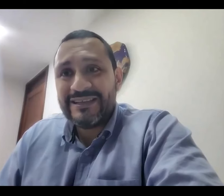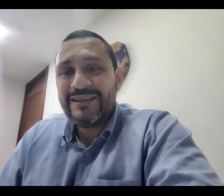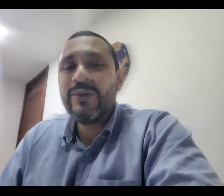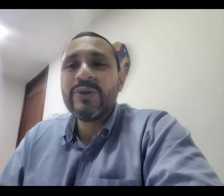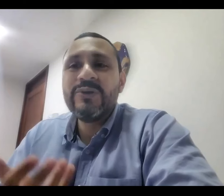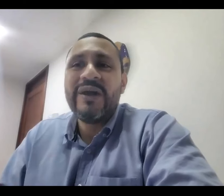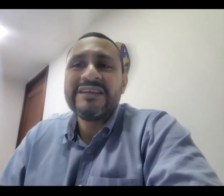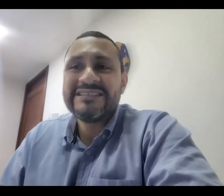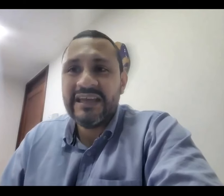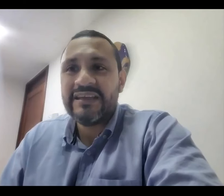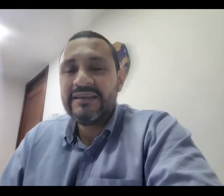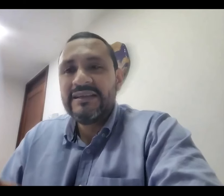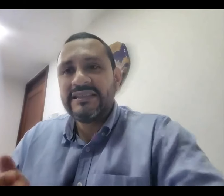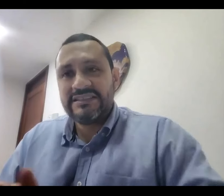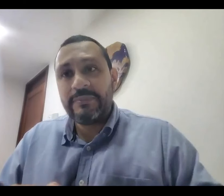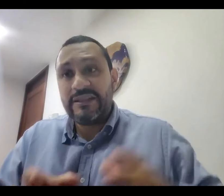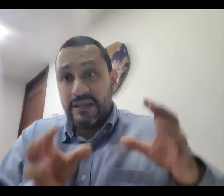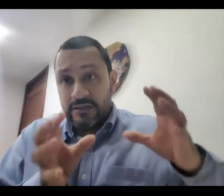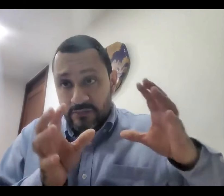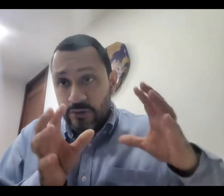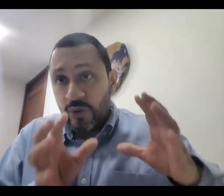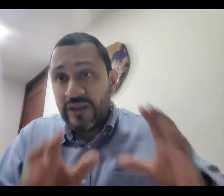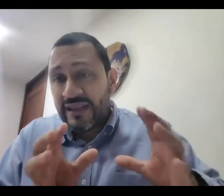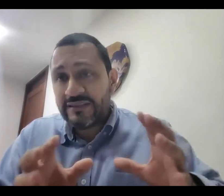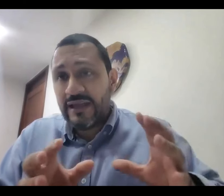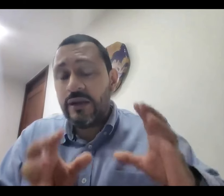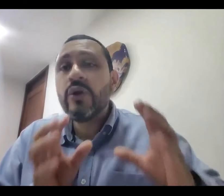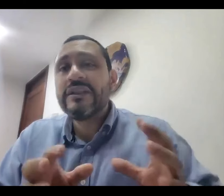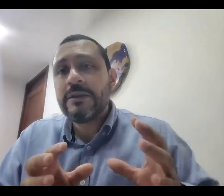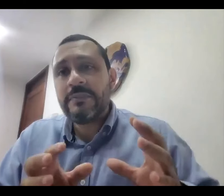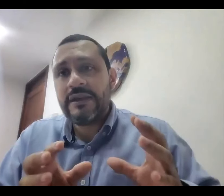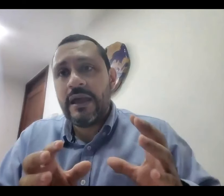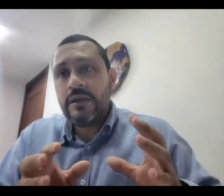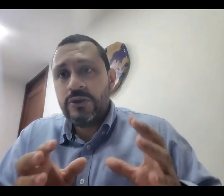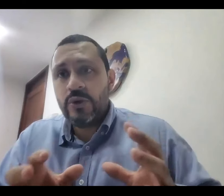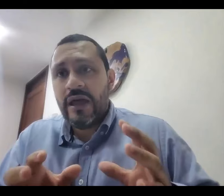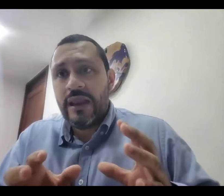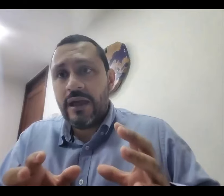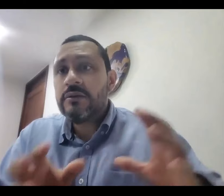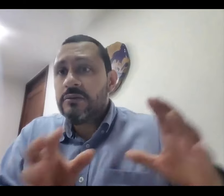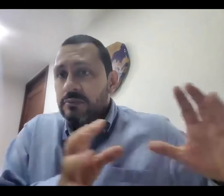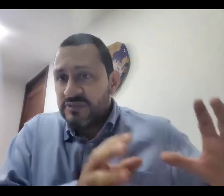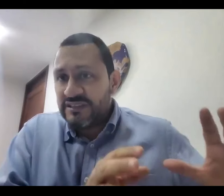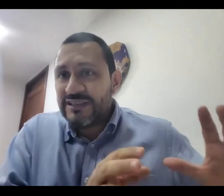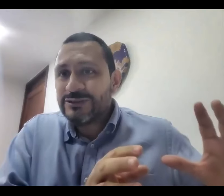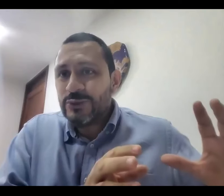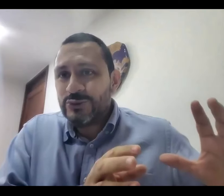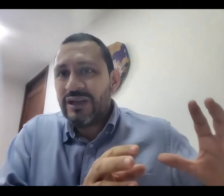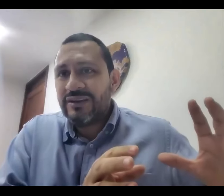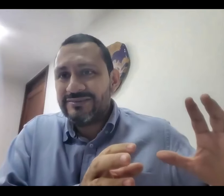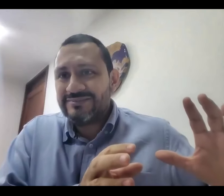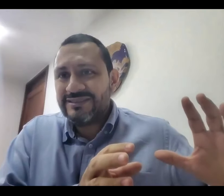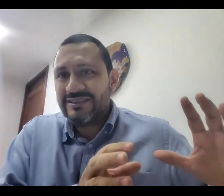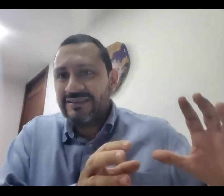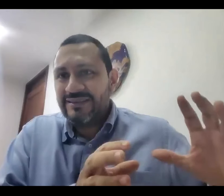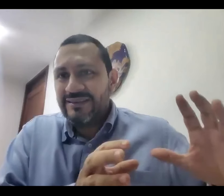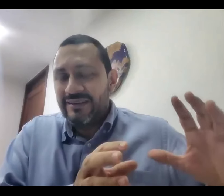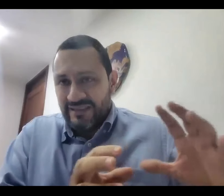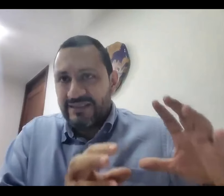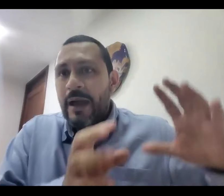competencia lo que uno hace lo que sencillamente lo detecta lo determina y ojalá pues intenta solucionarlo